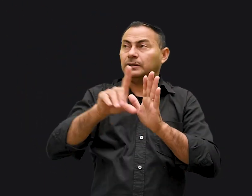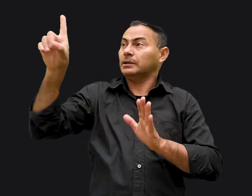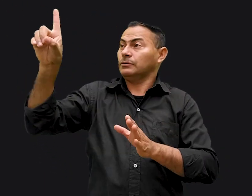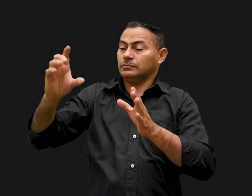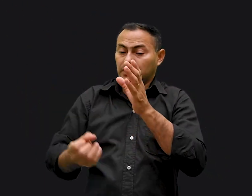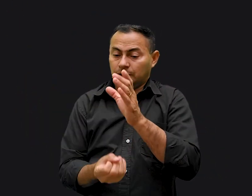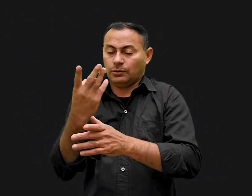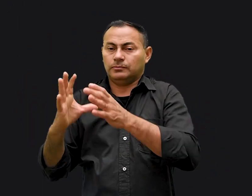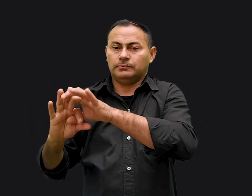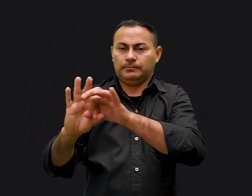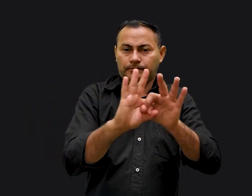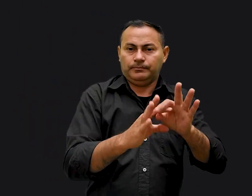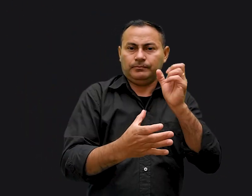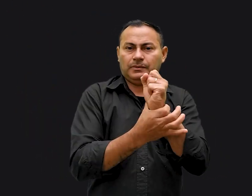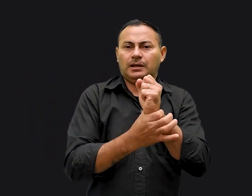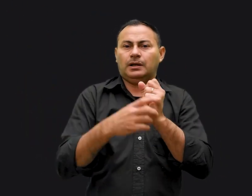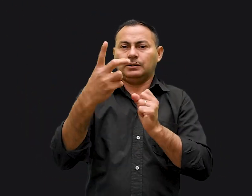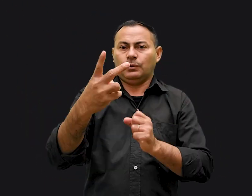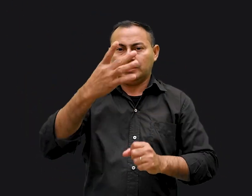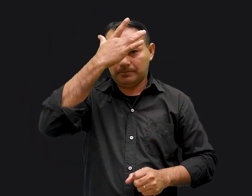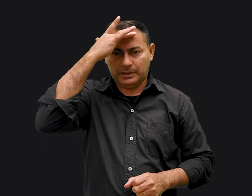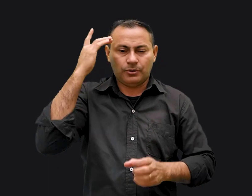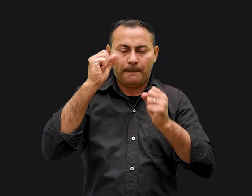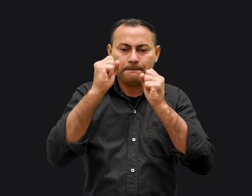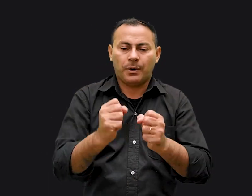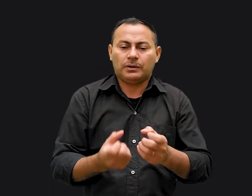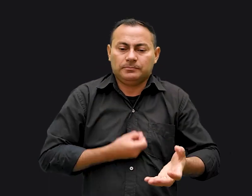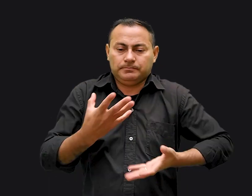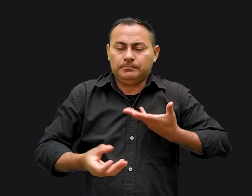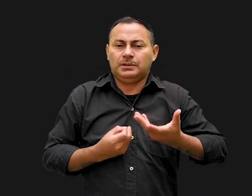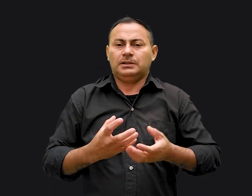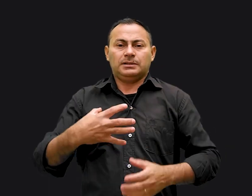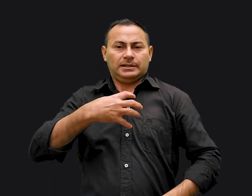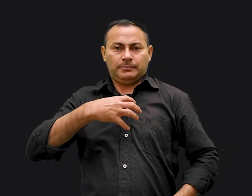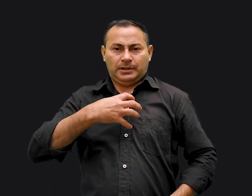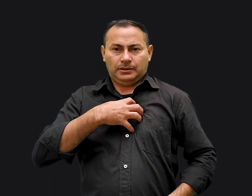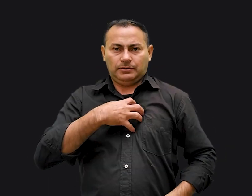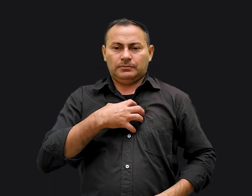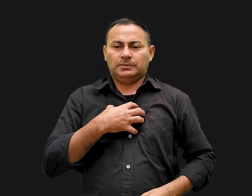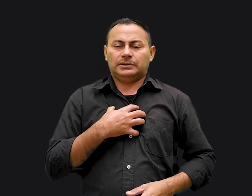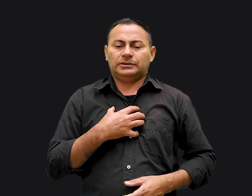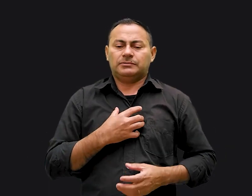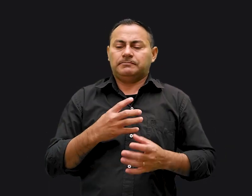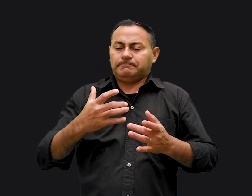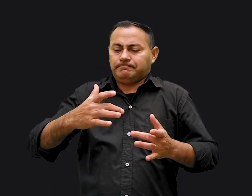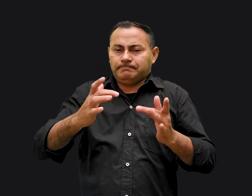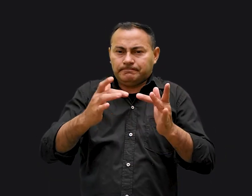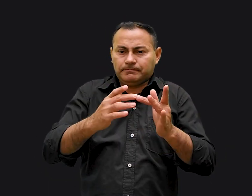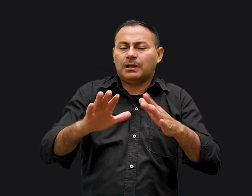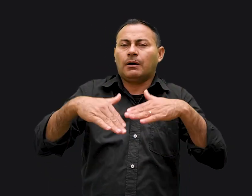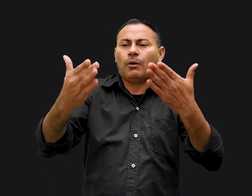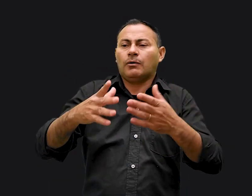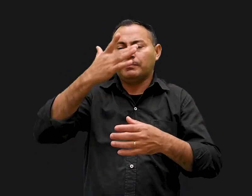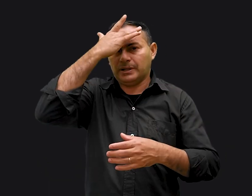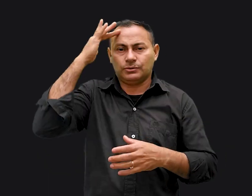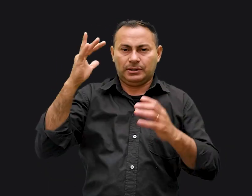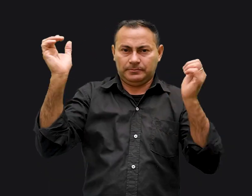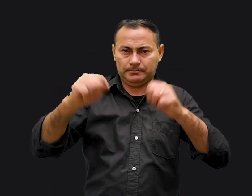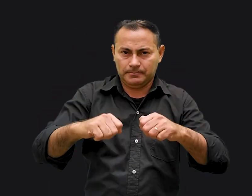contexto seguro no qual estas duas pessoas podem expressar o maior sentimento de intimidade da qual o ser humano é capaz